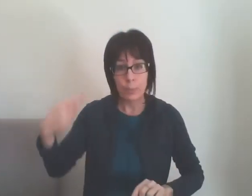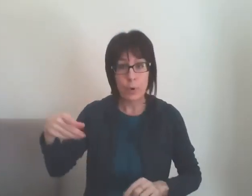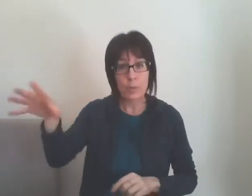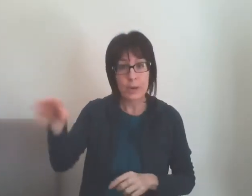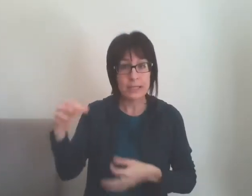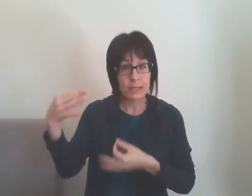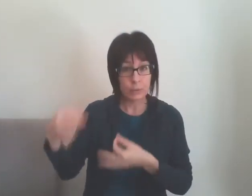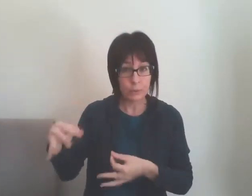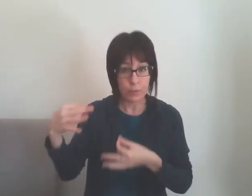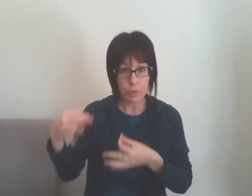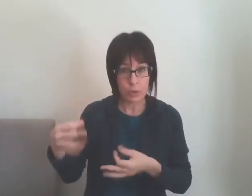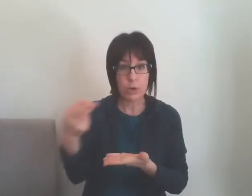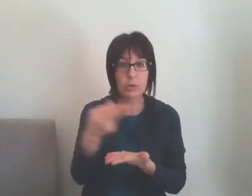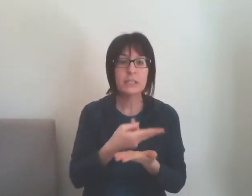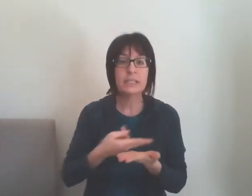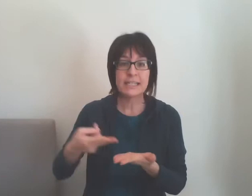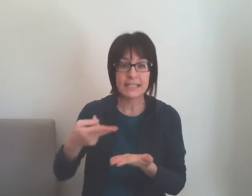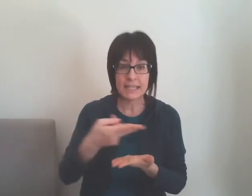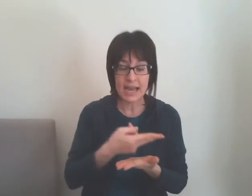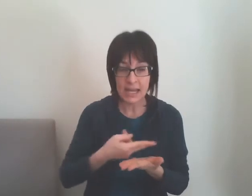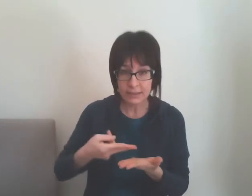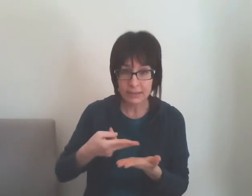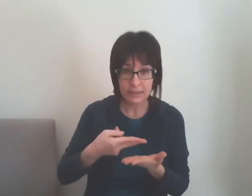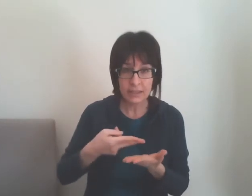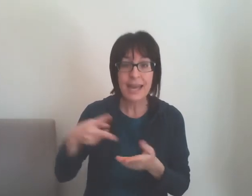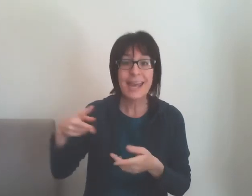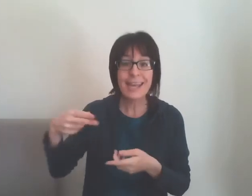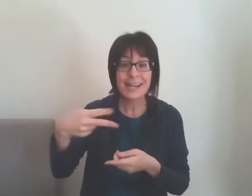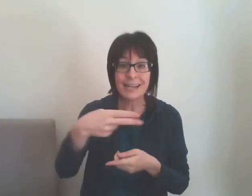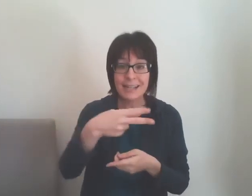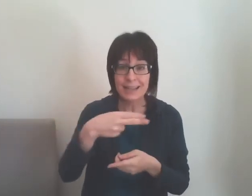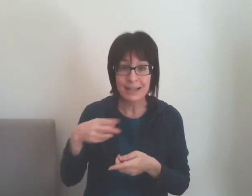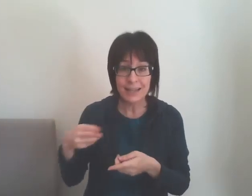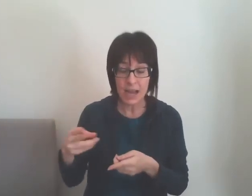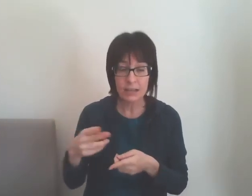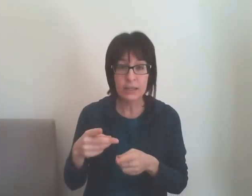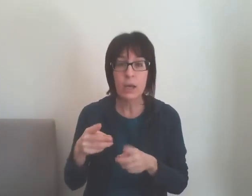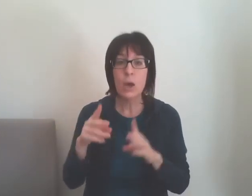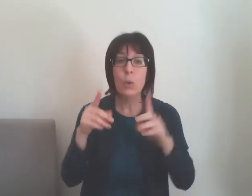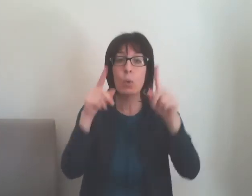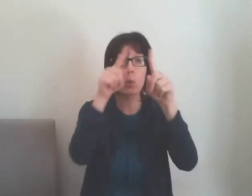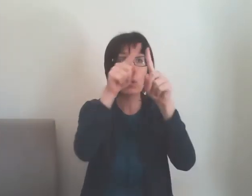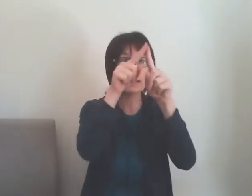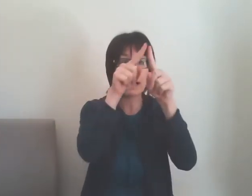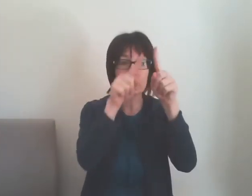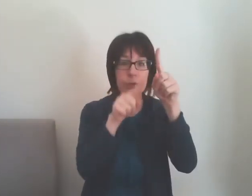Poi prendete un foglio, disegnate e ritagliate un quadrato.